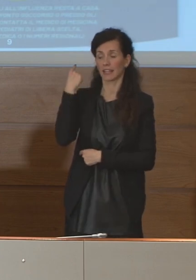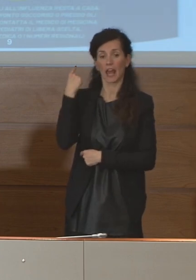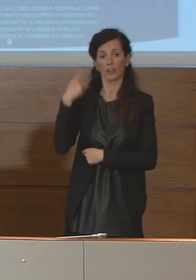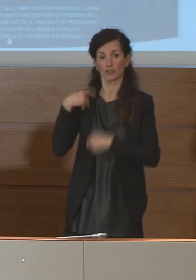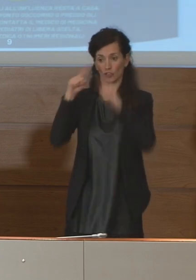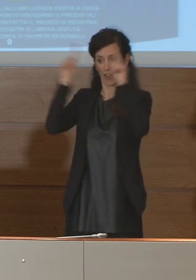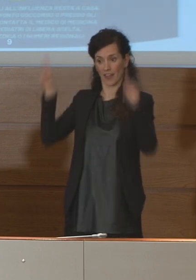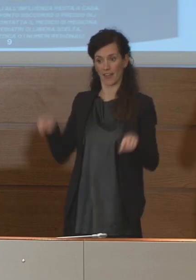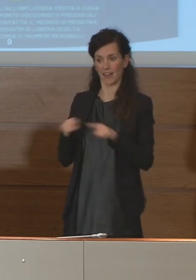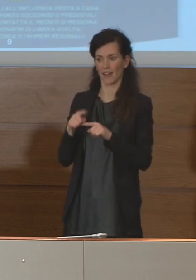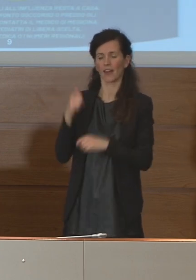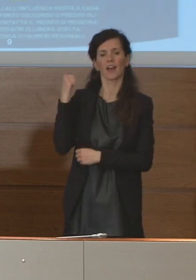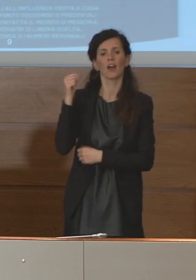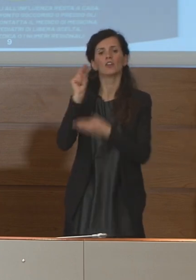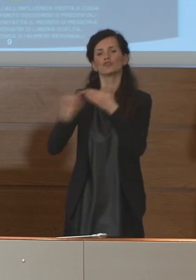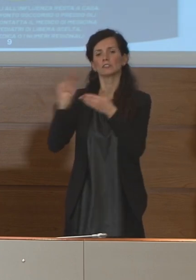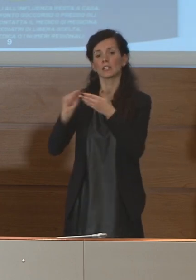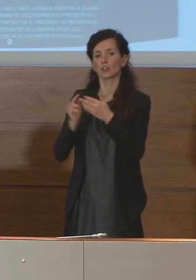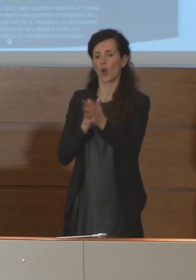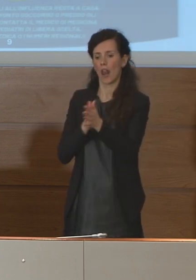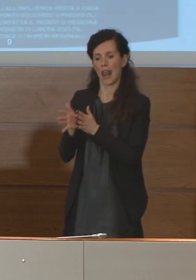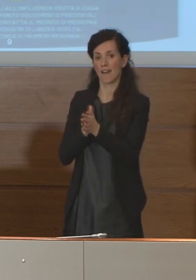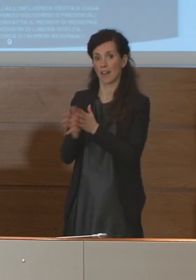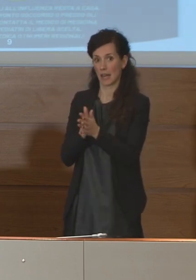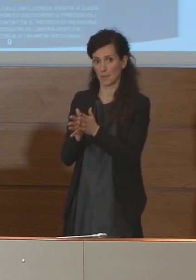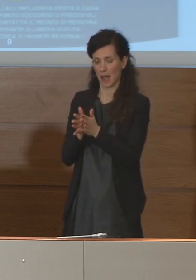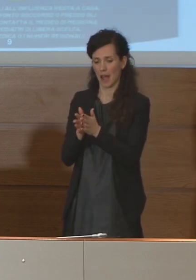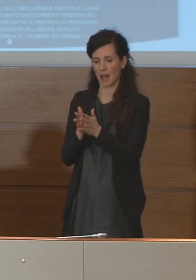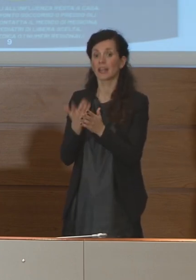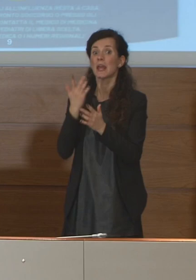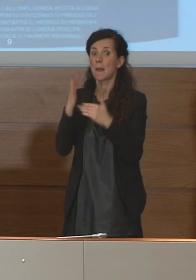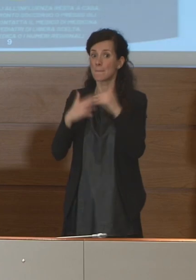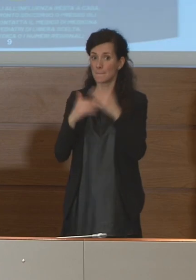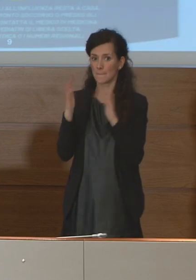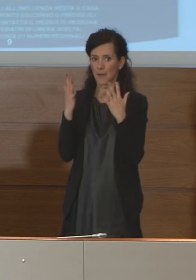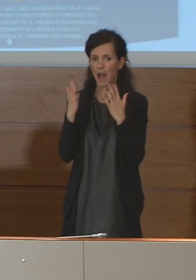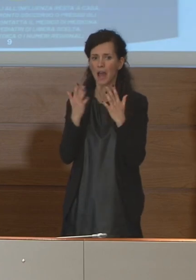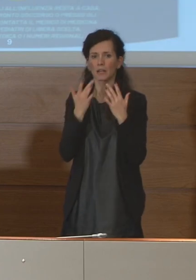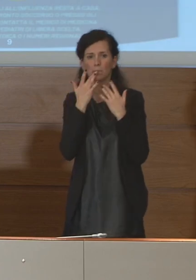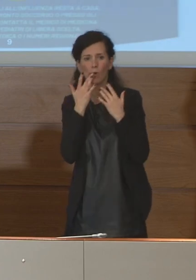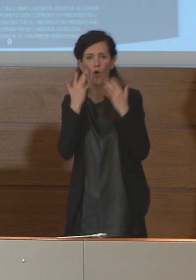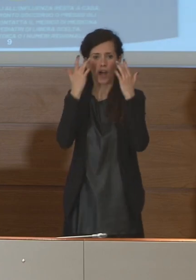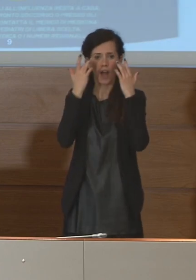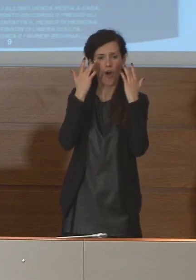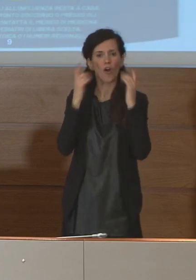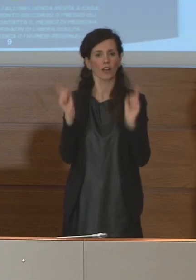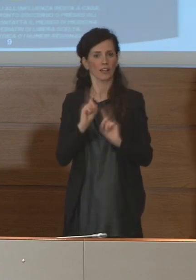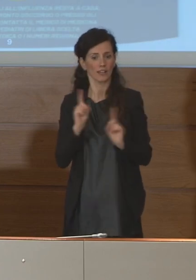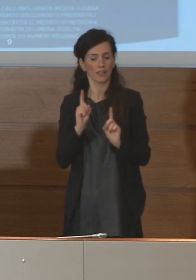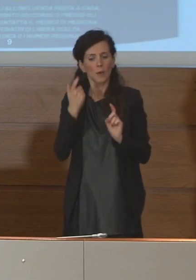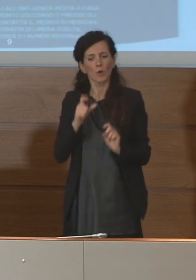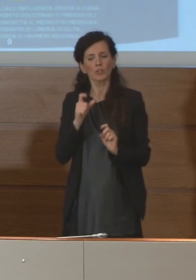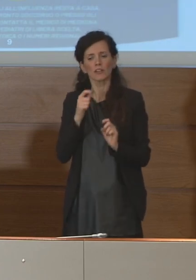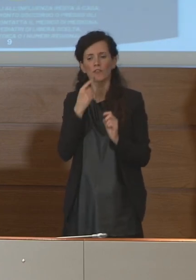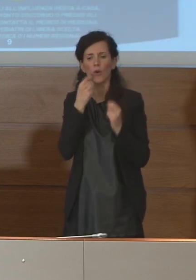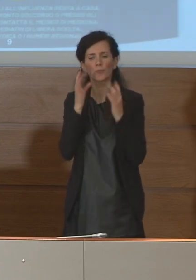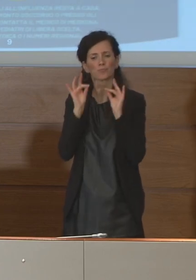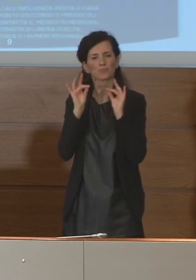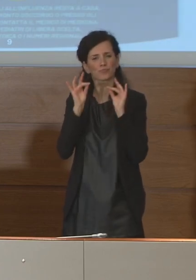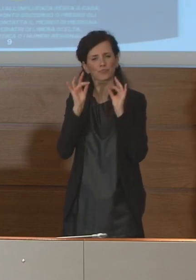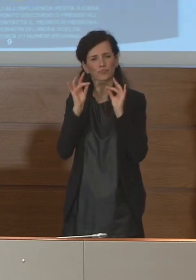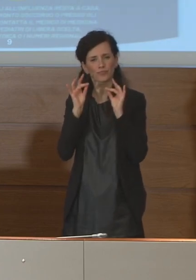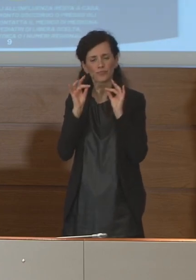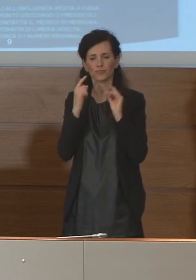c'è scritto laviamoci le mani dall'altra non mettiamo le mani verso in bocca negli occhi perché sono le mucose del